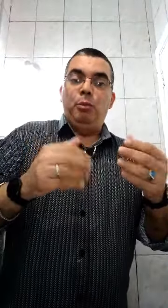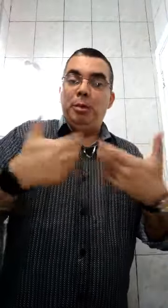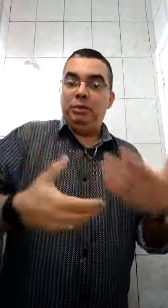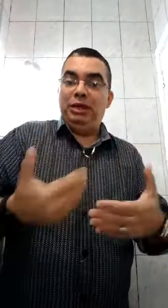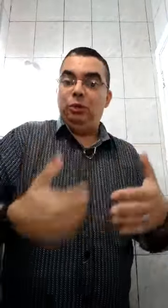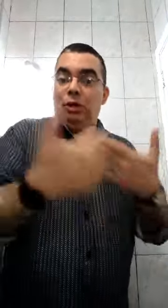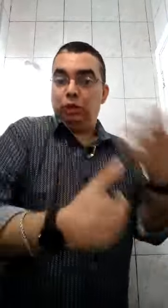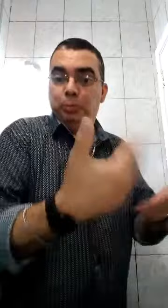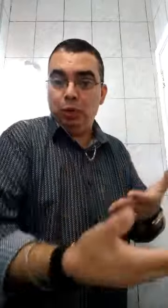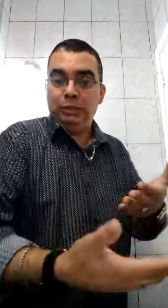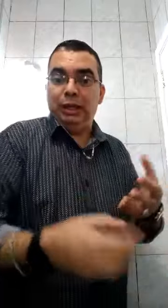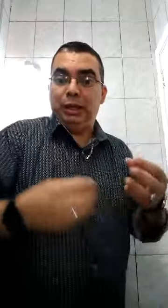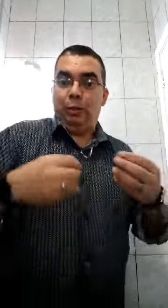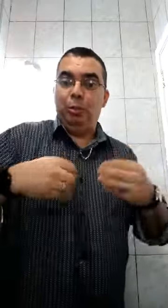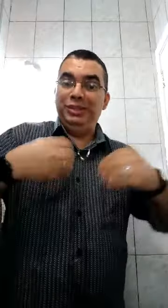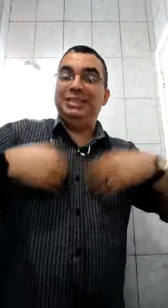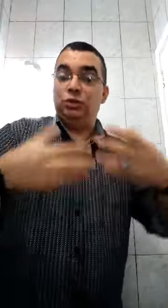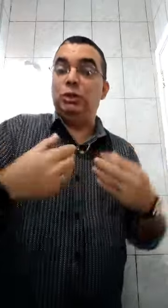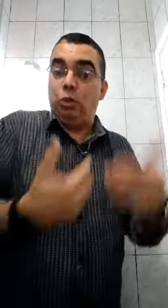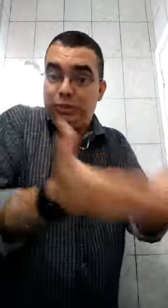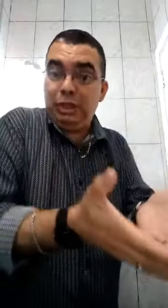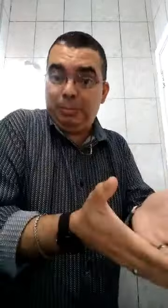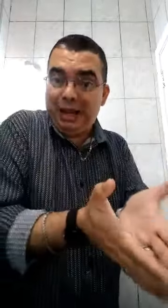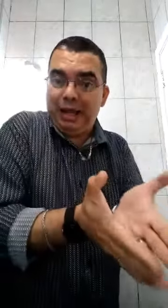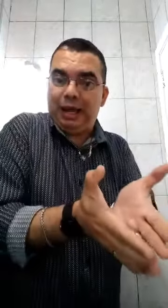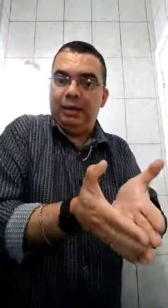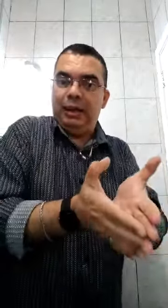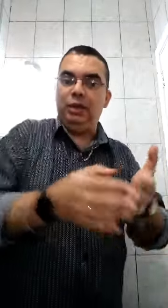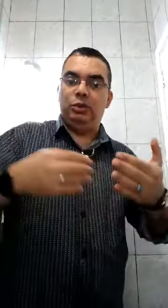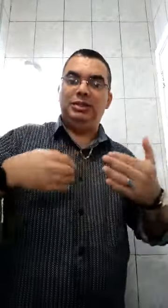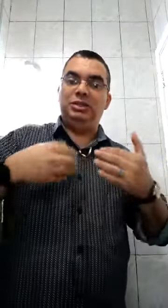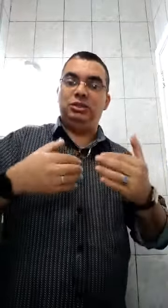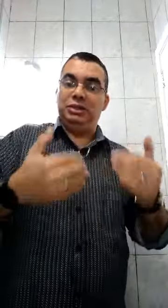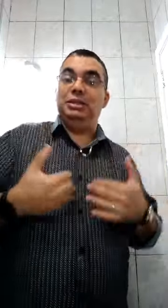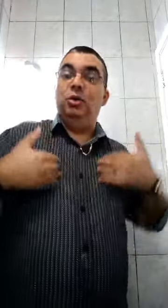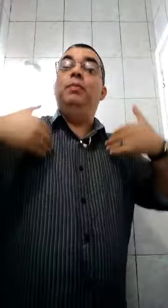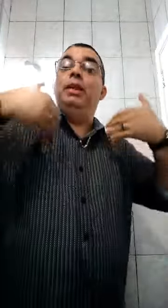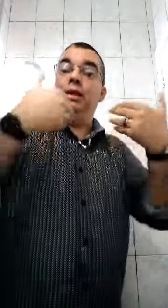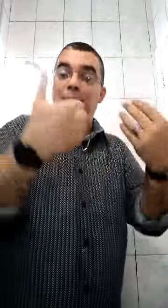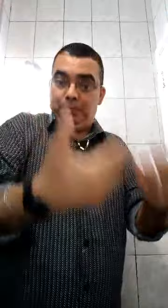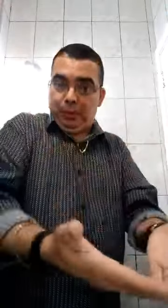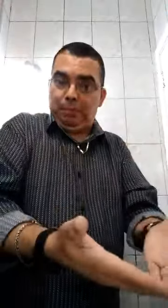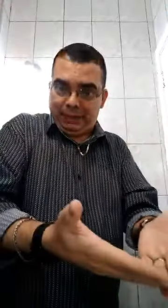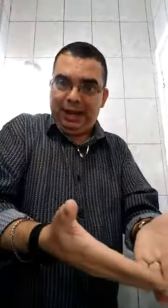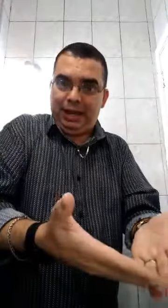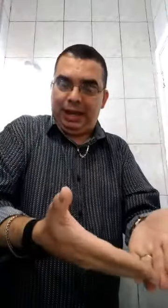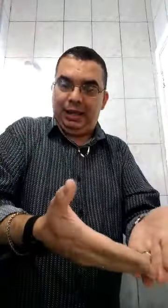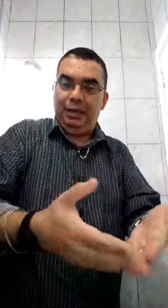momento em que eu tenho a esposa, o meu desejo sexual seria para ela, né? Eu tenho que sentir tesão para ela, né?